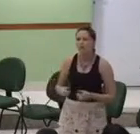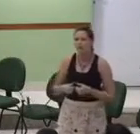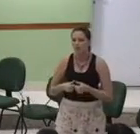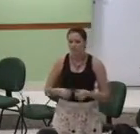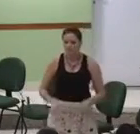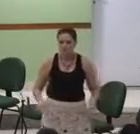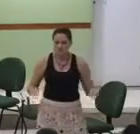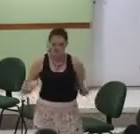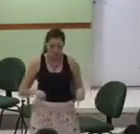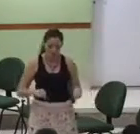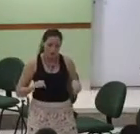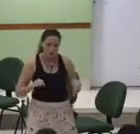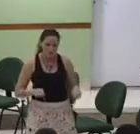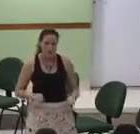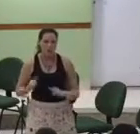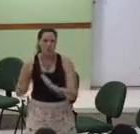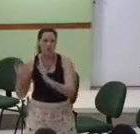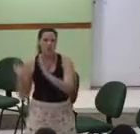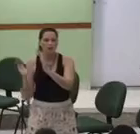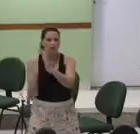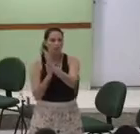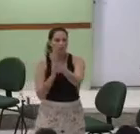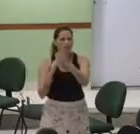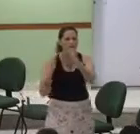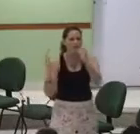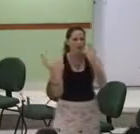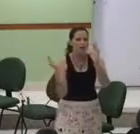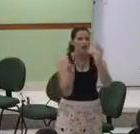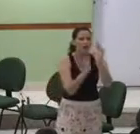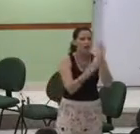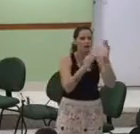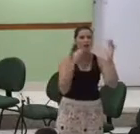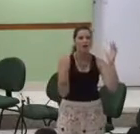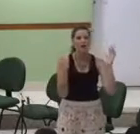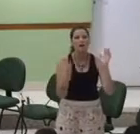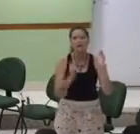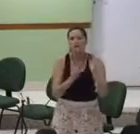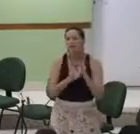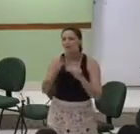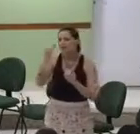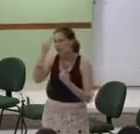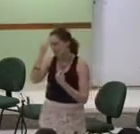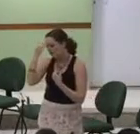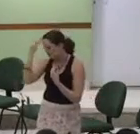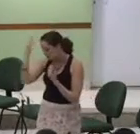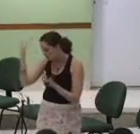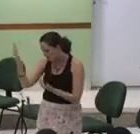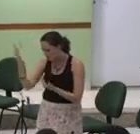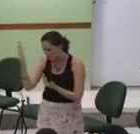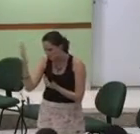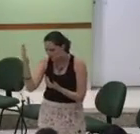Estou aqui pra louvar Te agradeço